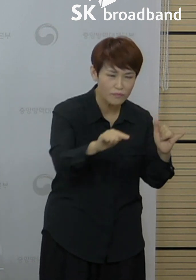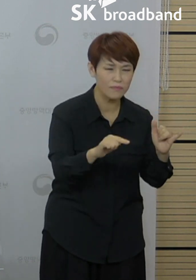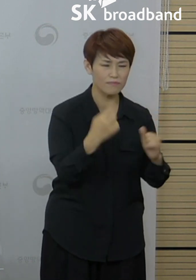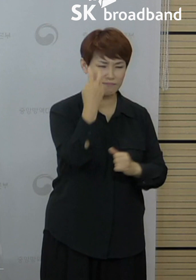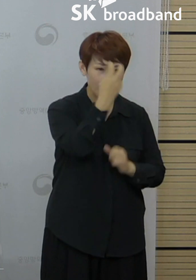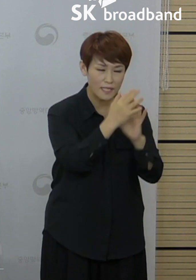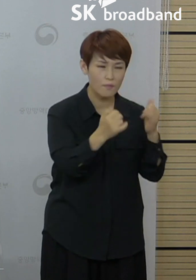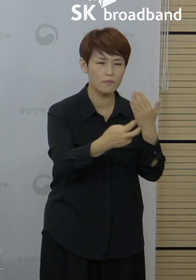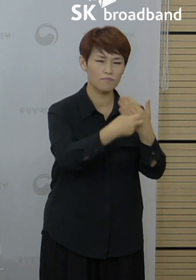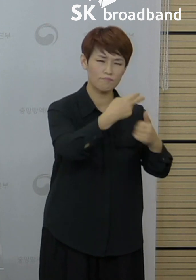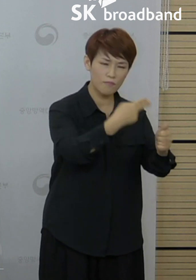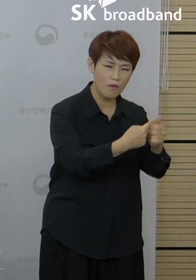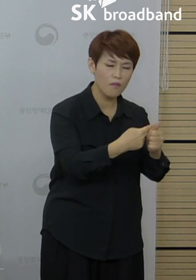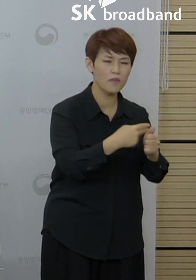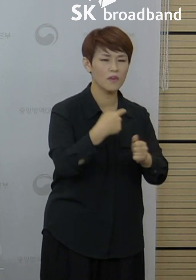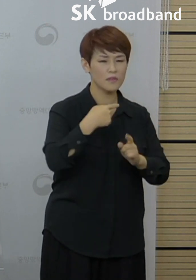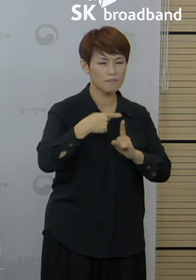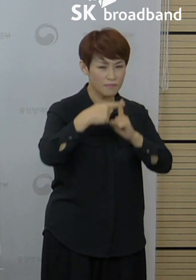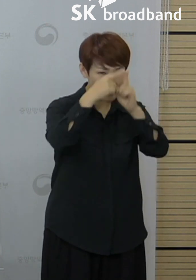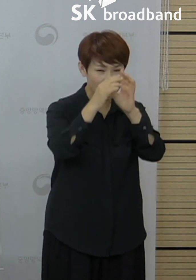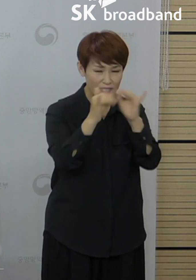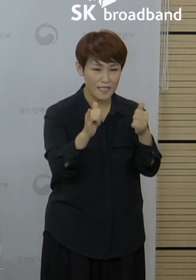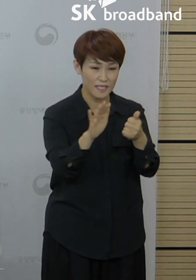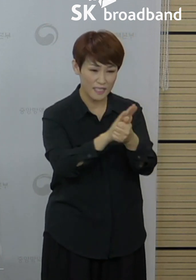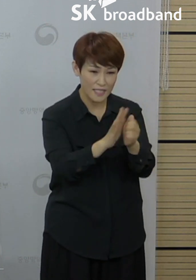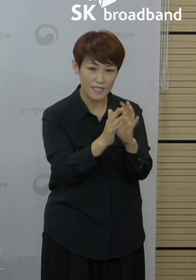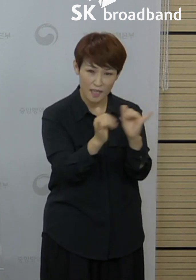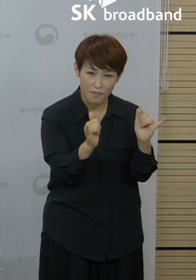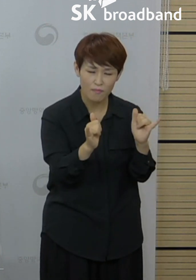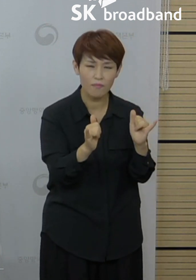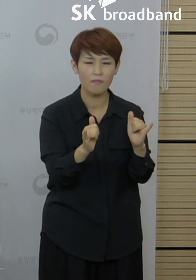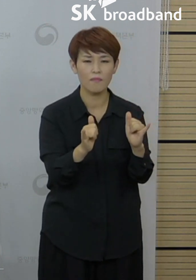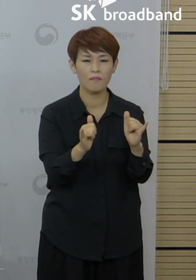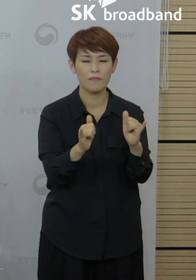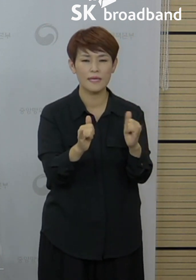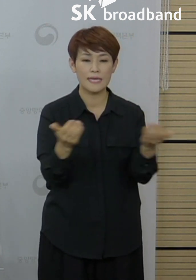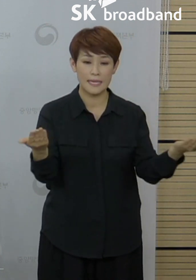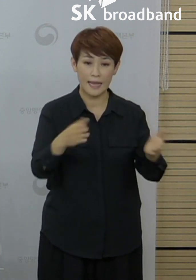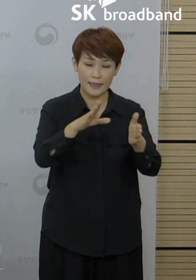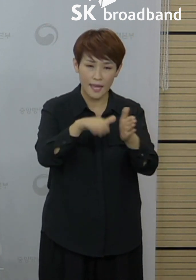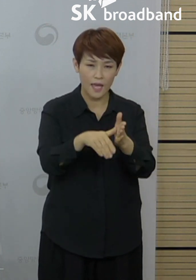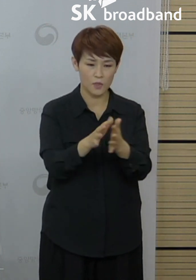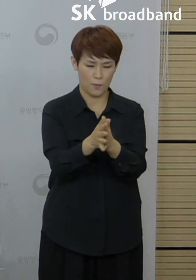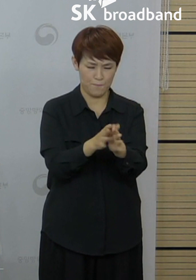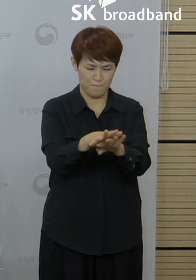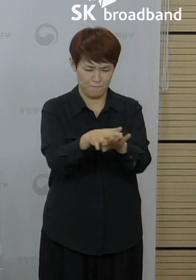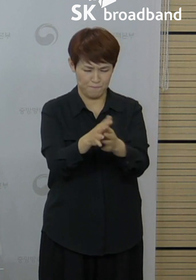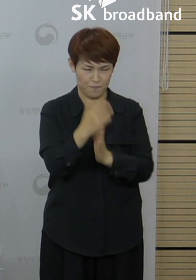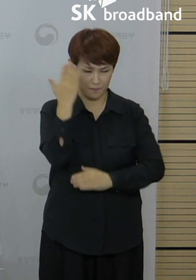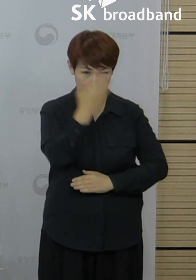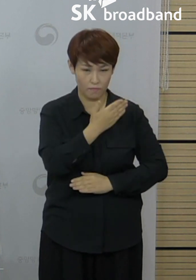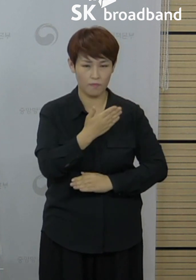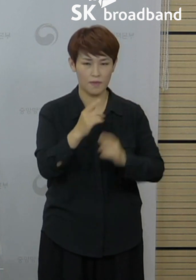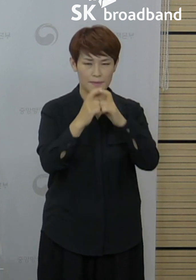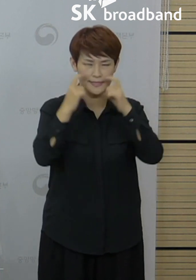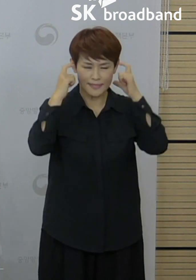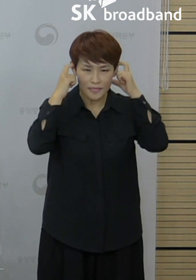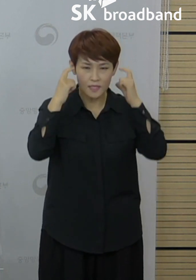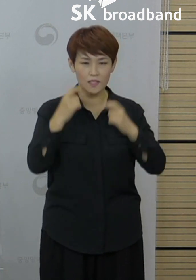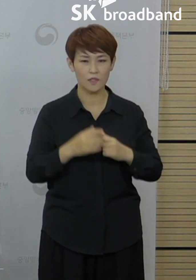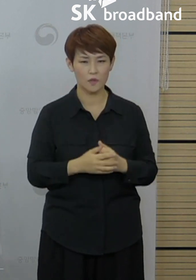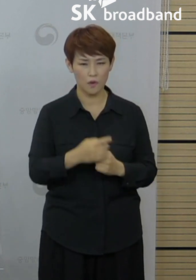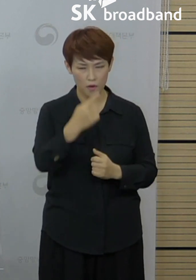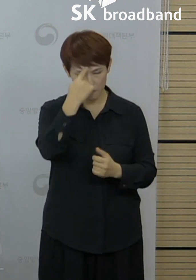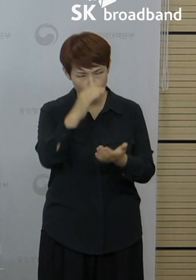등 직원들께서는 일과 시간 중에 손위생, 마스크, 발열 체크, 환기 소독 등